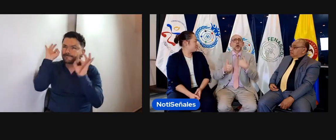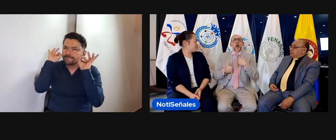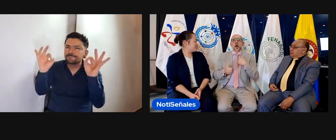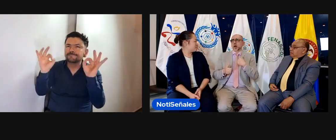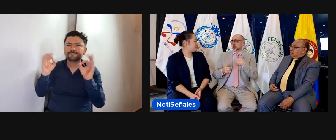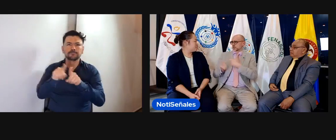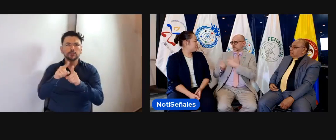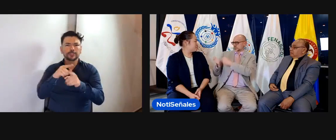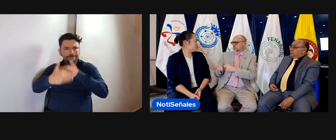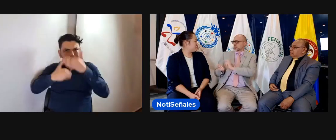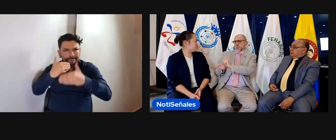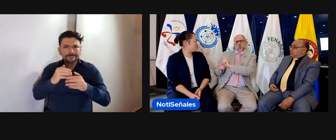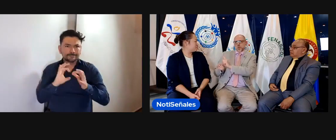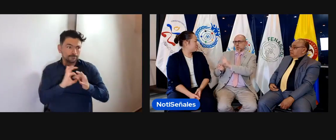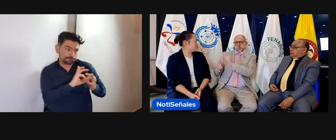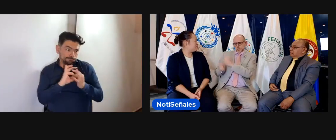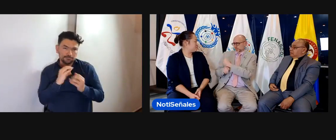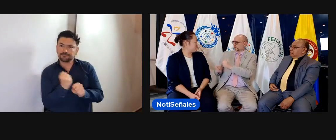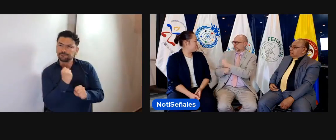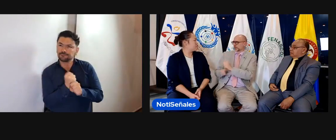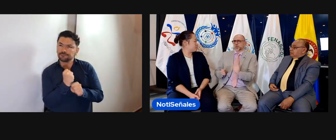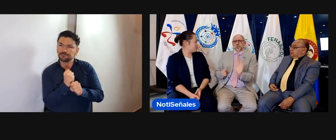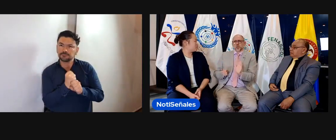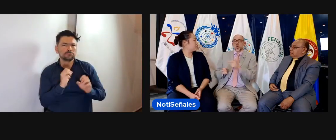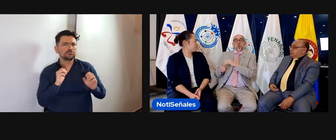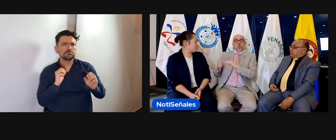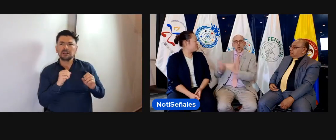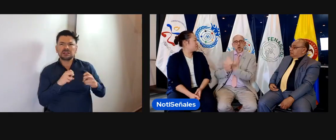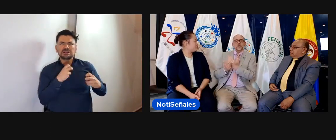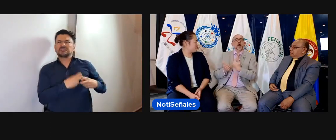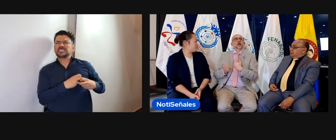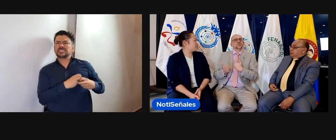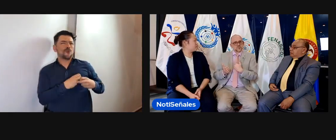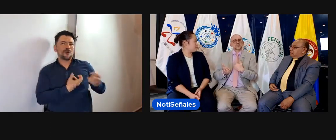esa filosofía que permita llevar a cabo su trabajo, ¿no?